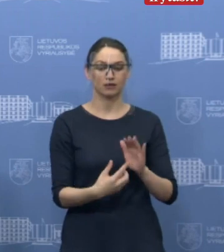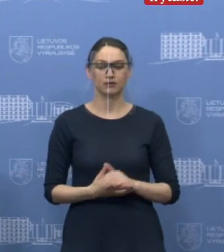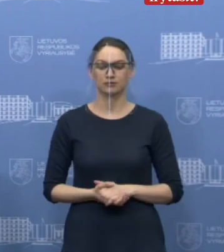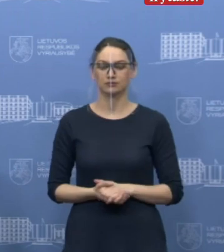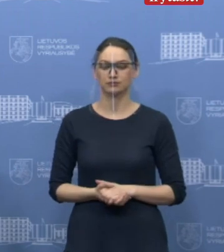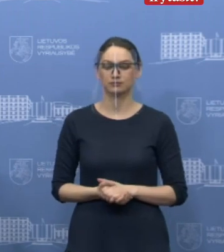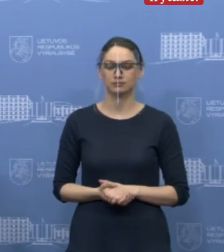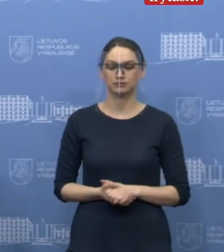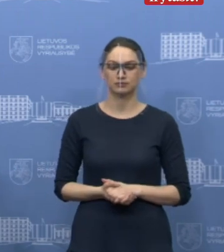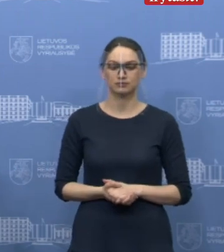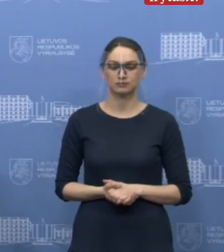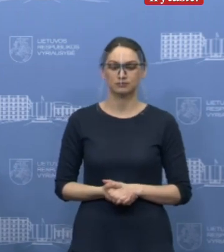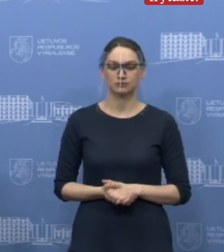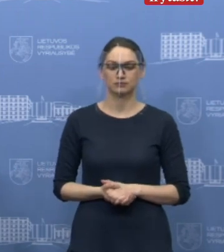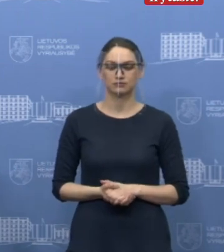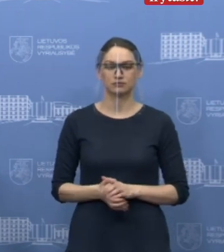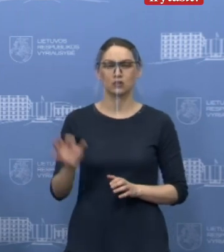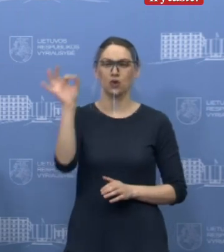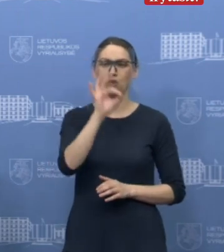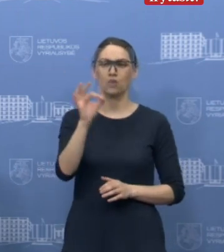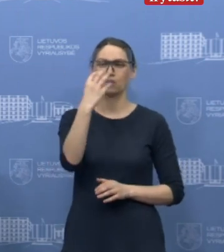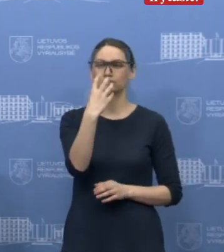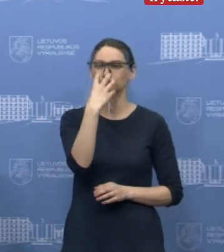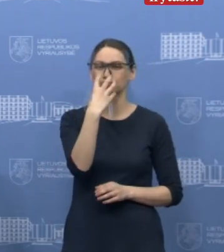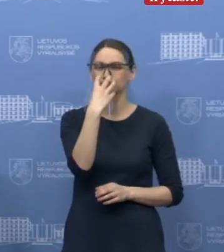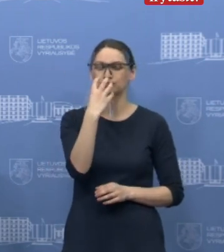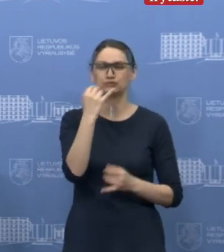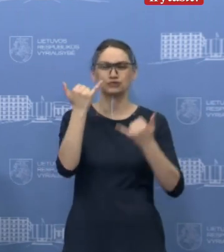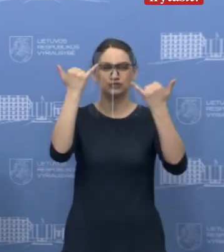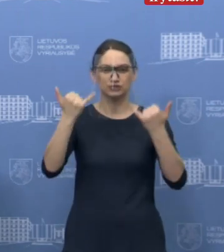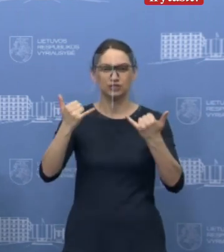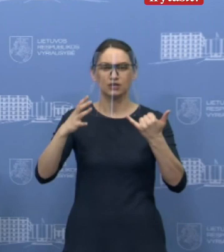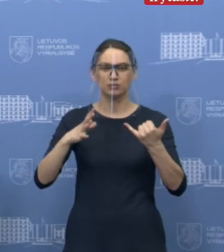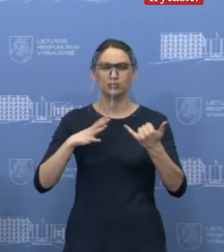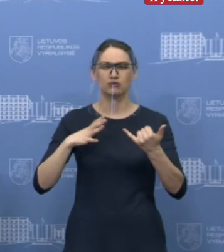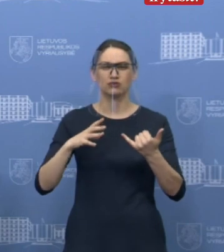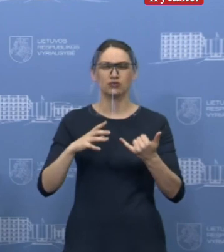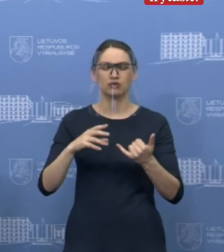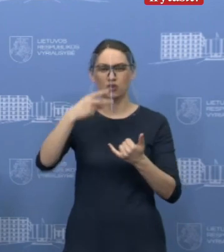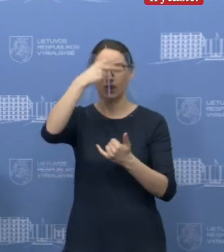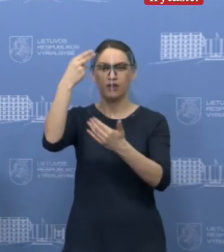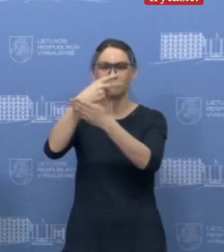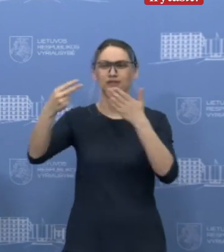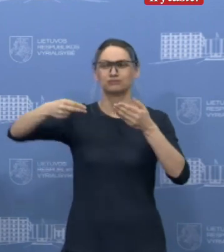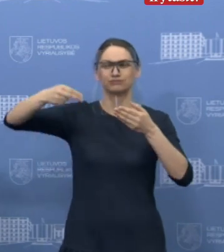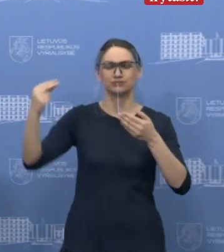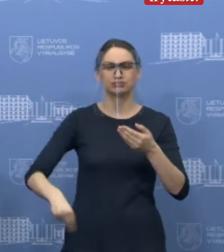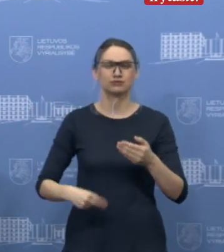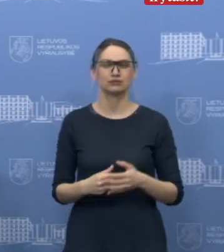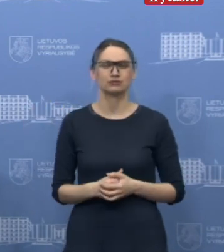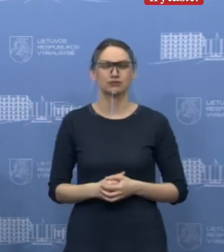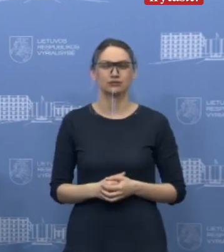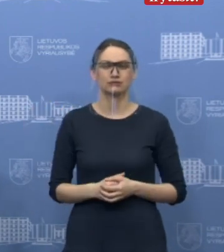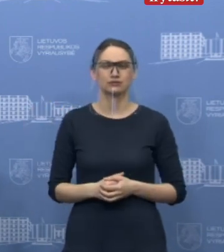Dar tuomet dėl respiratorių norėčiau pasitikslinti, šiandien pasirašyte kontraktą su Lietuvos įmonė. Kada jau